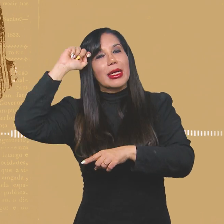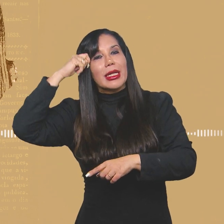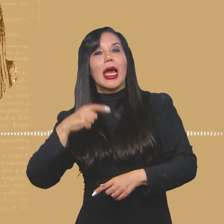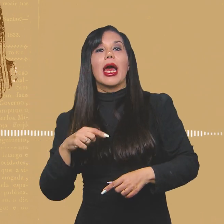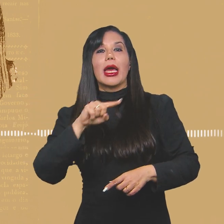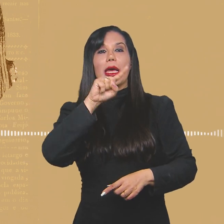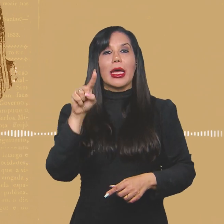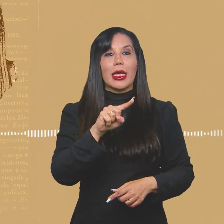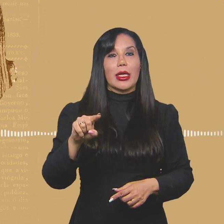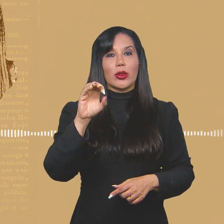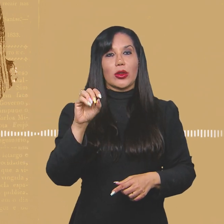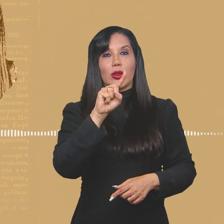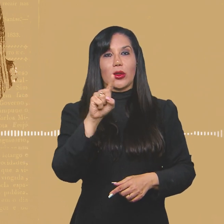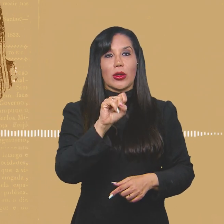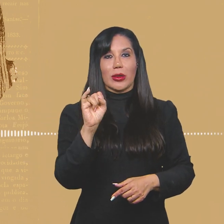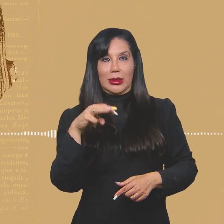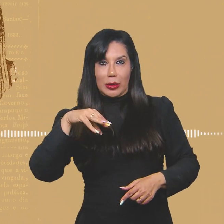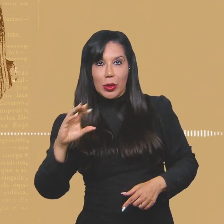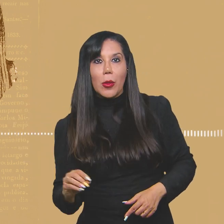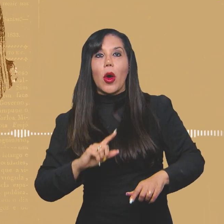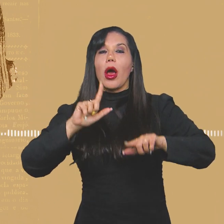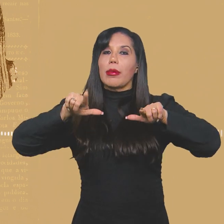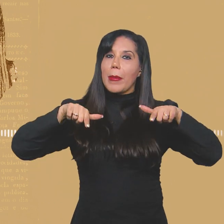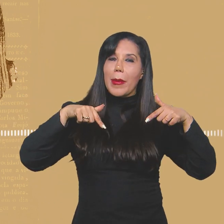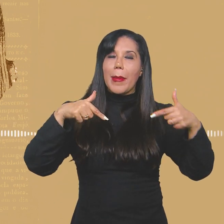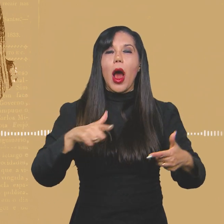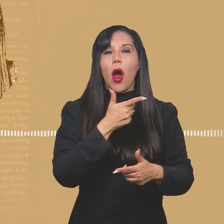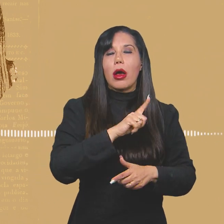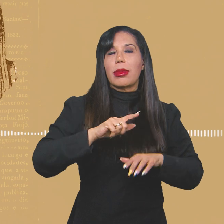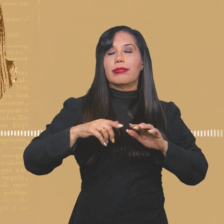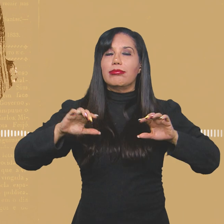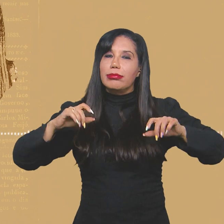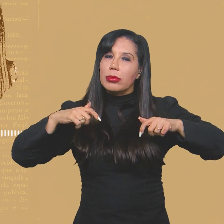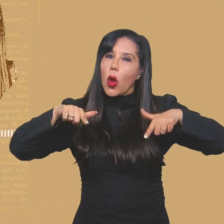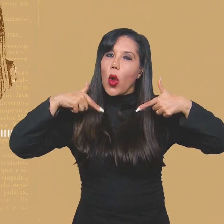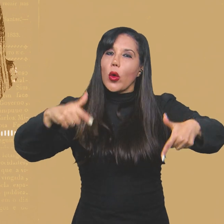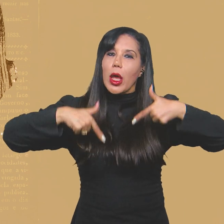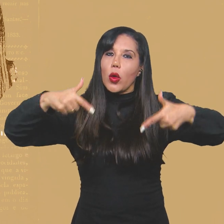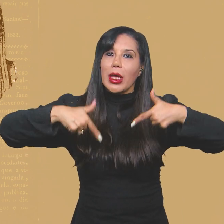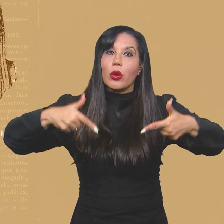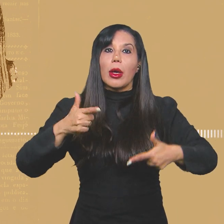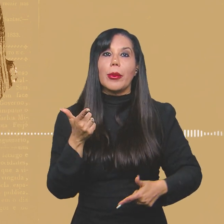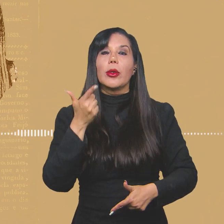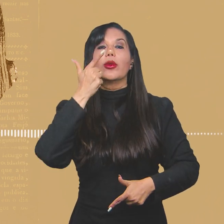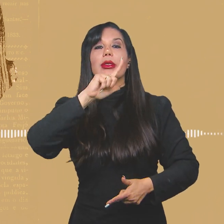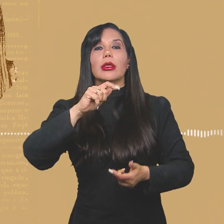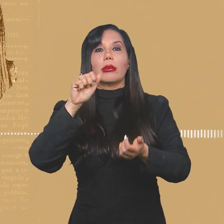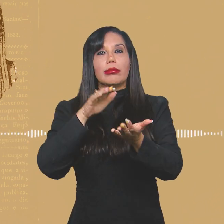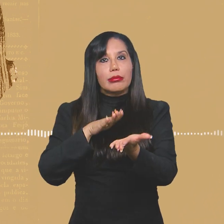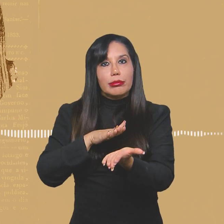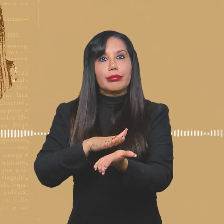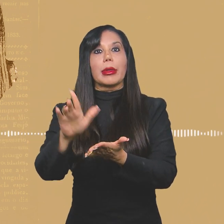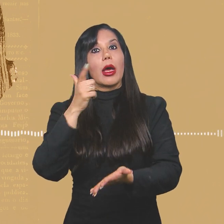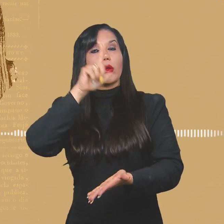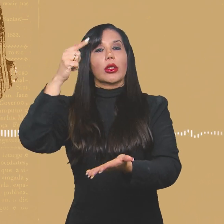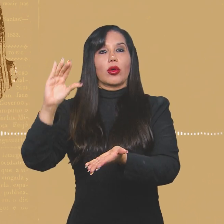Bubu. Quer dizer, a gente ativou várias outras áreas para conseguir chegar na parte da gráfica. A gente conseguiu pagar